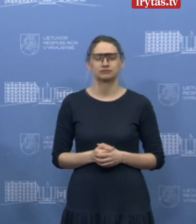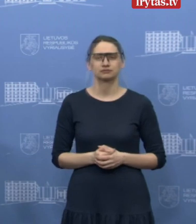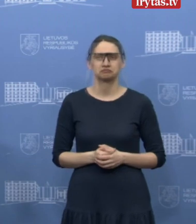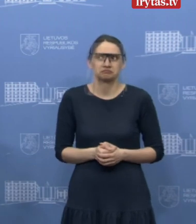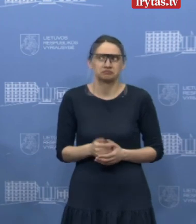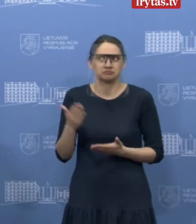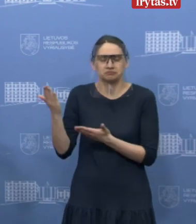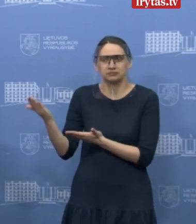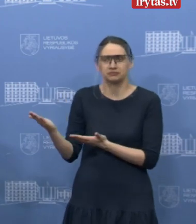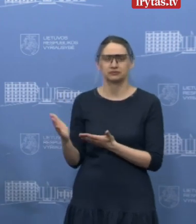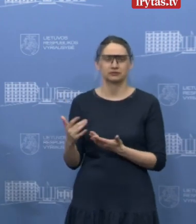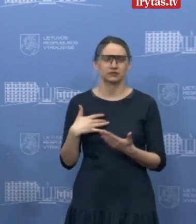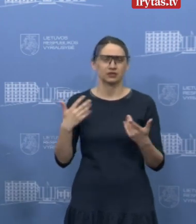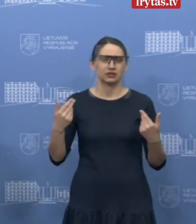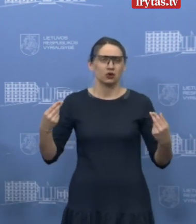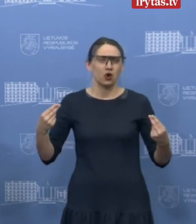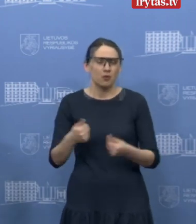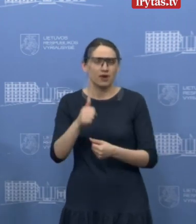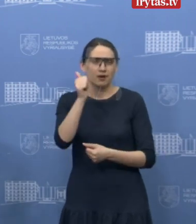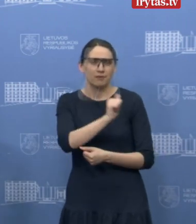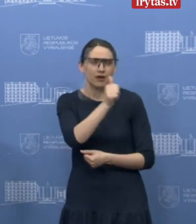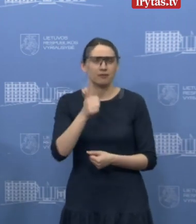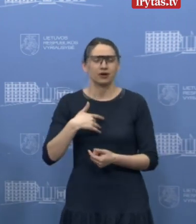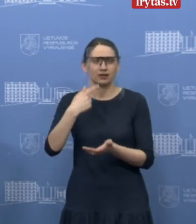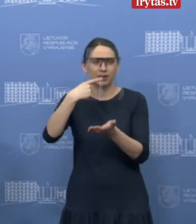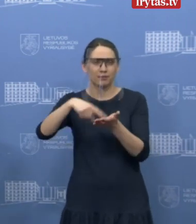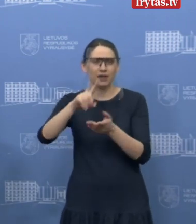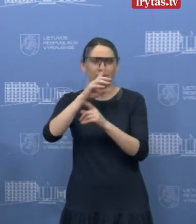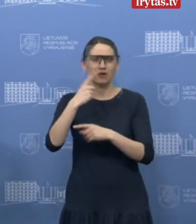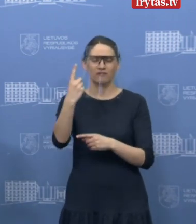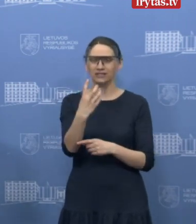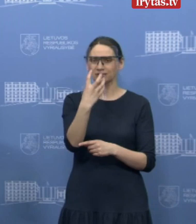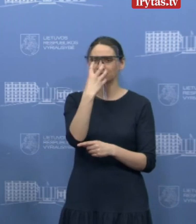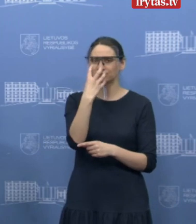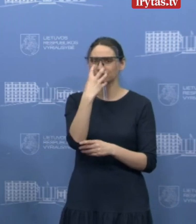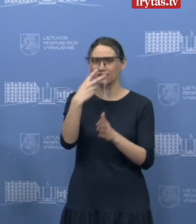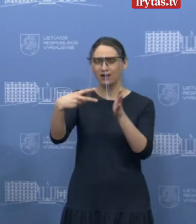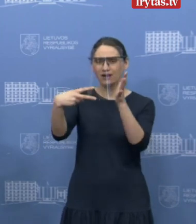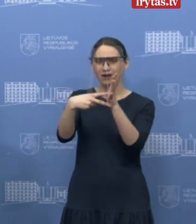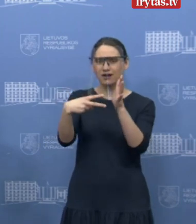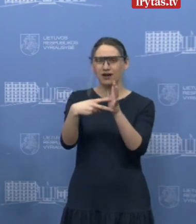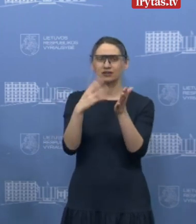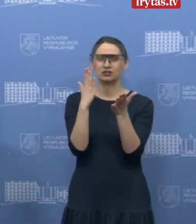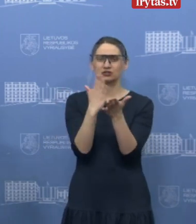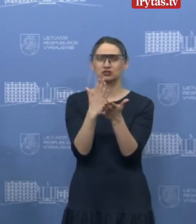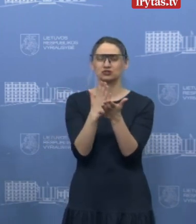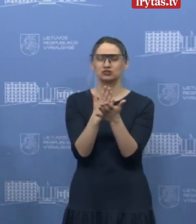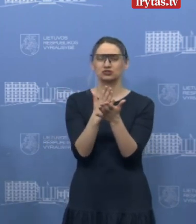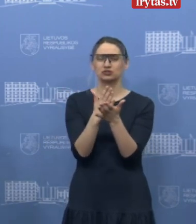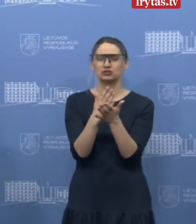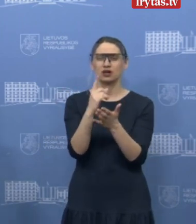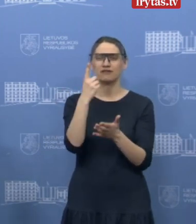sakykim gal, nežinau, čia komercinių paslapčių neišduosiu. Vieno respiratoriaus kaina yra